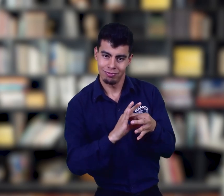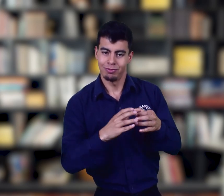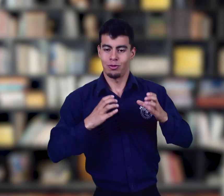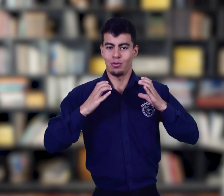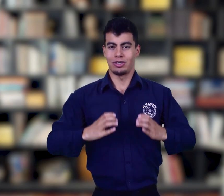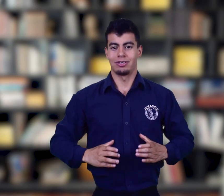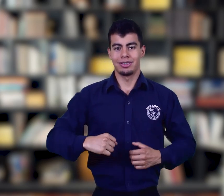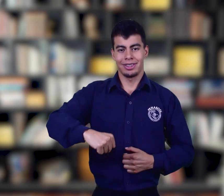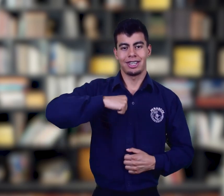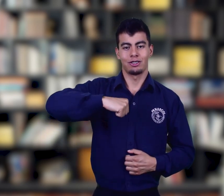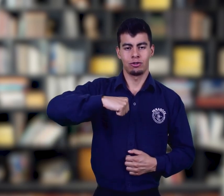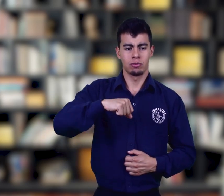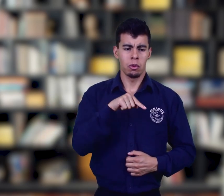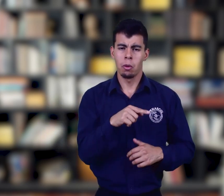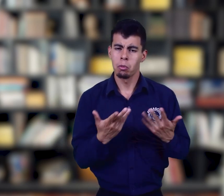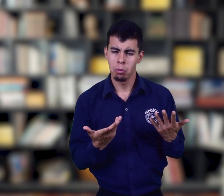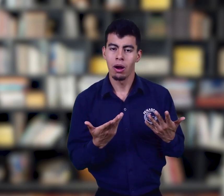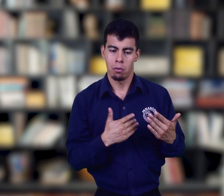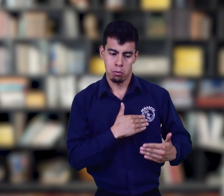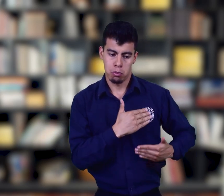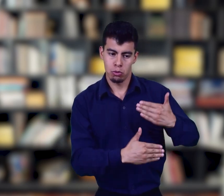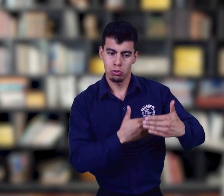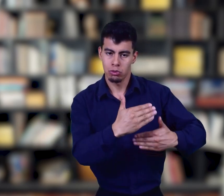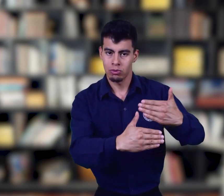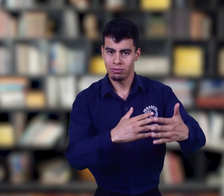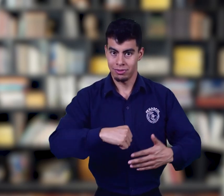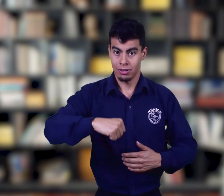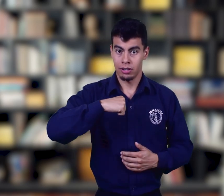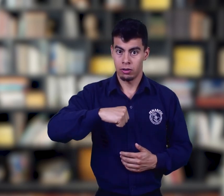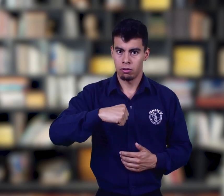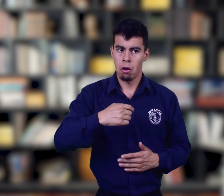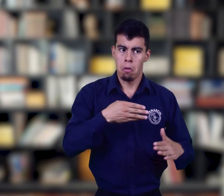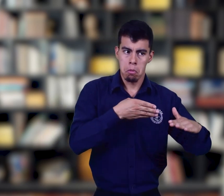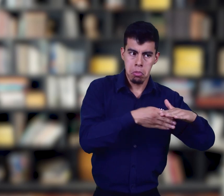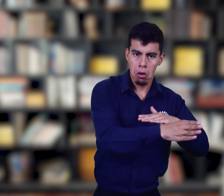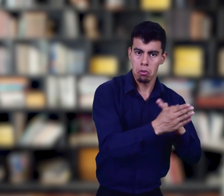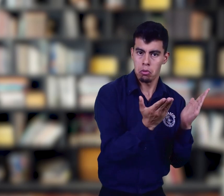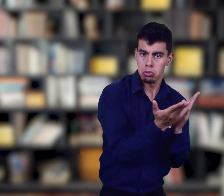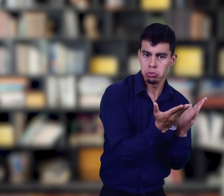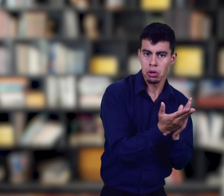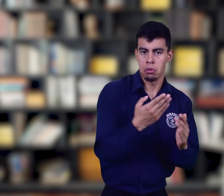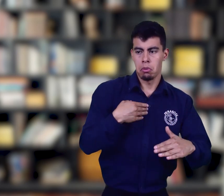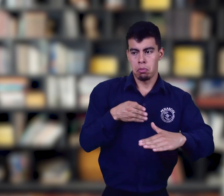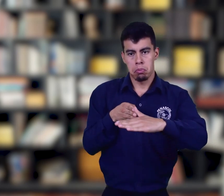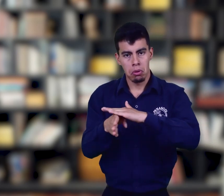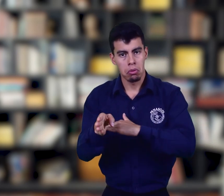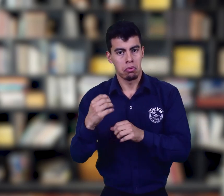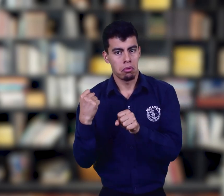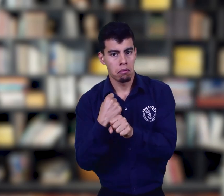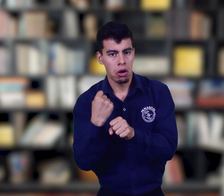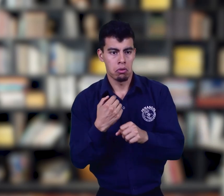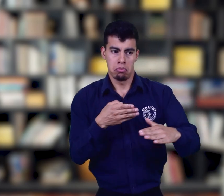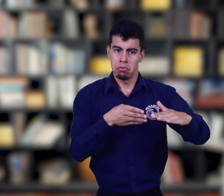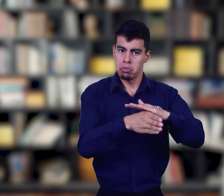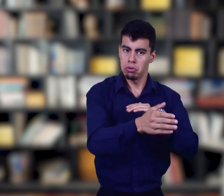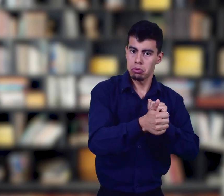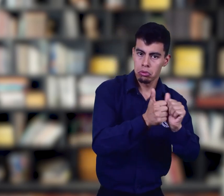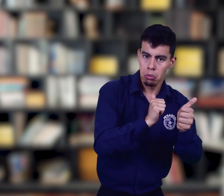país. Este hecho se relaciona con el derecho de ser ciudadano que involucra procesos con otros derechos como el acceso a la educación,